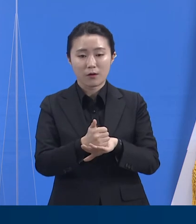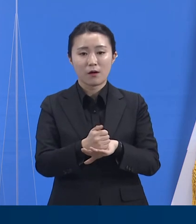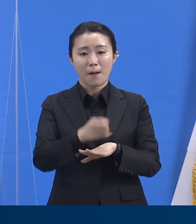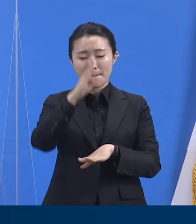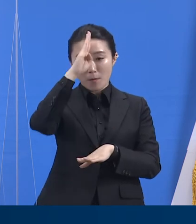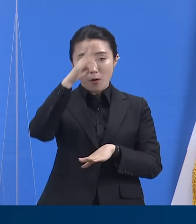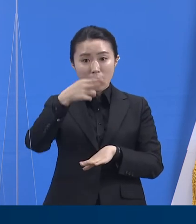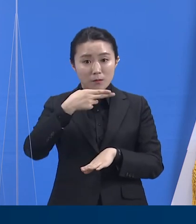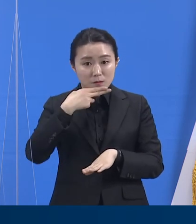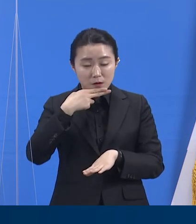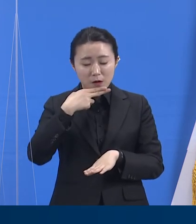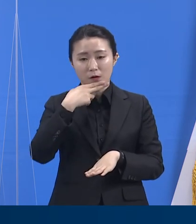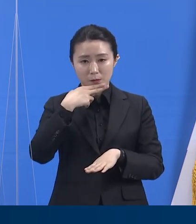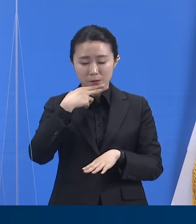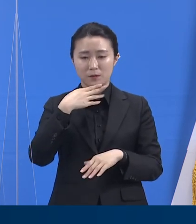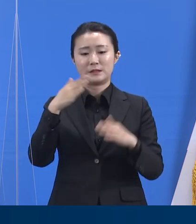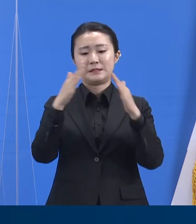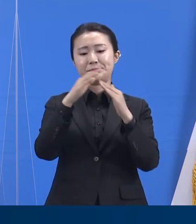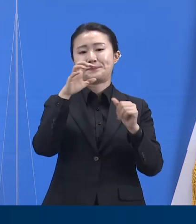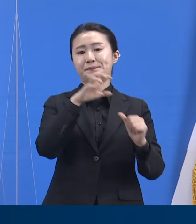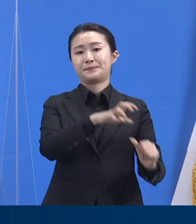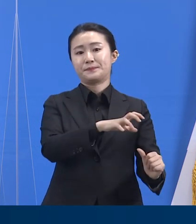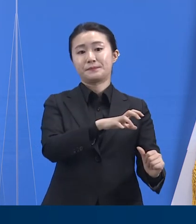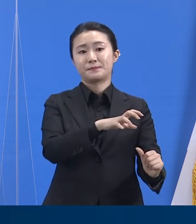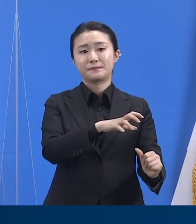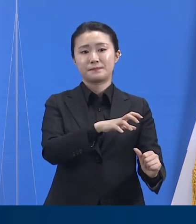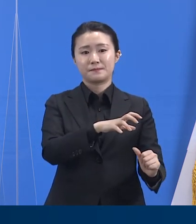사람들은 전원 자가격리 조치하였습니다.